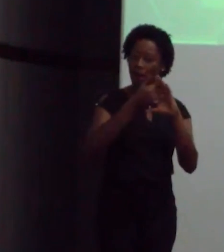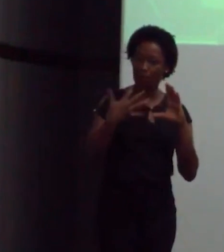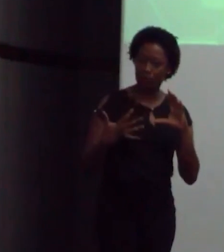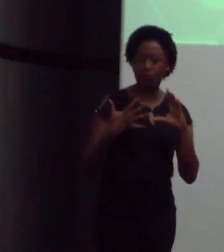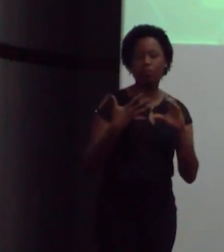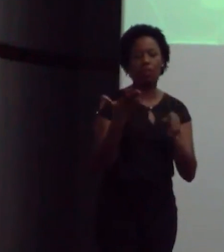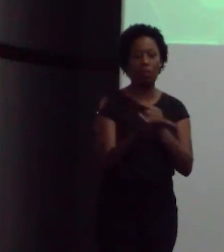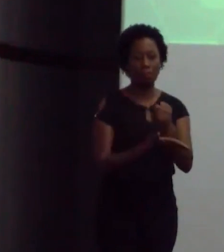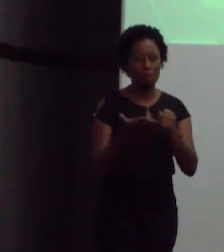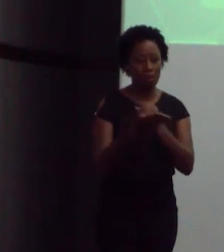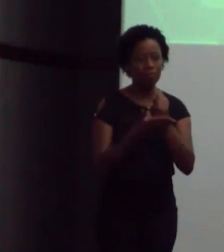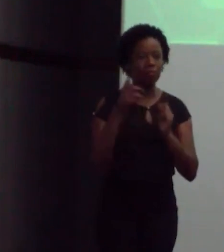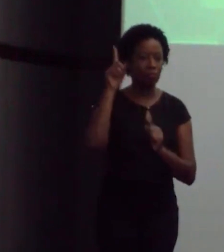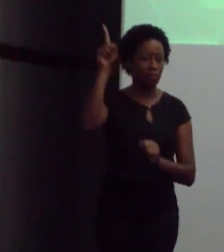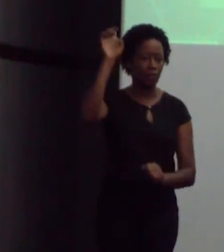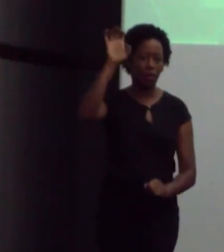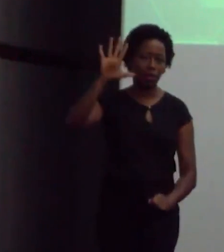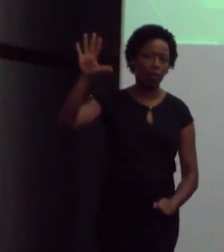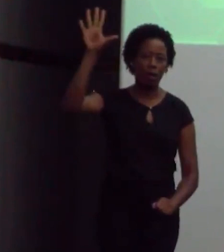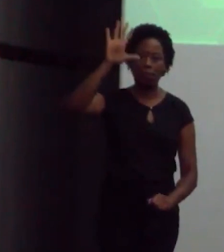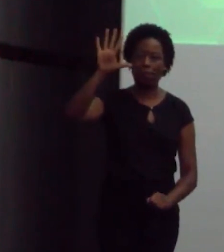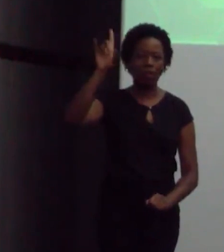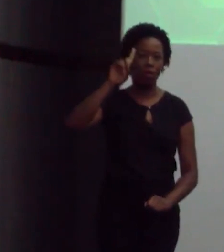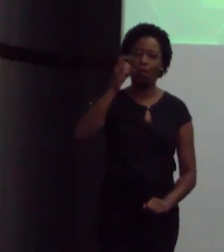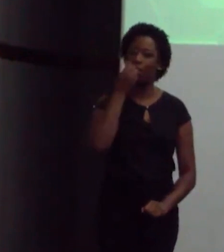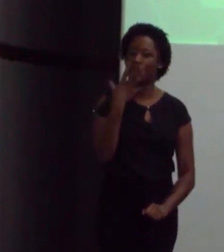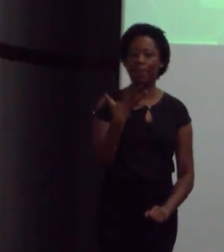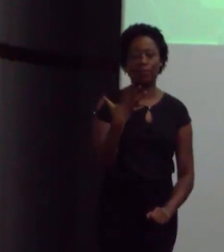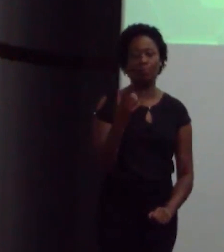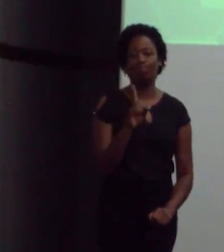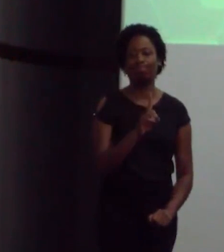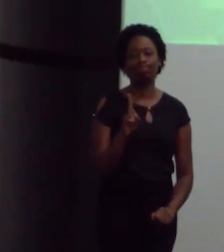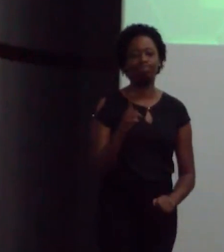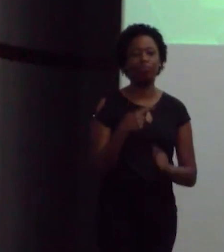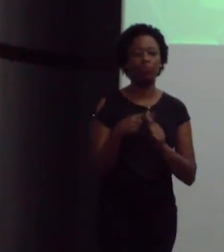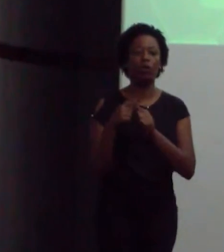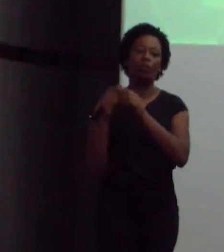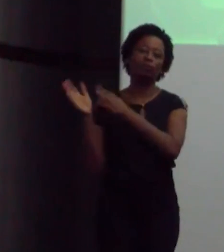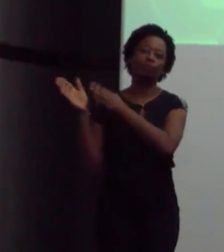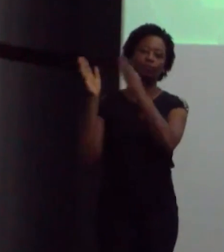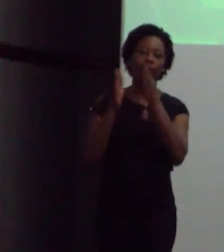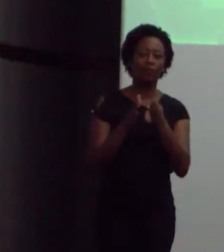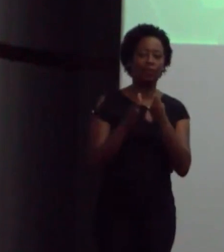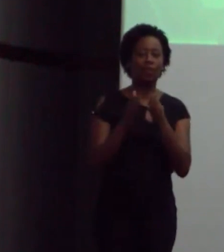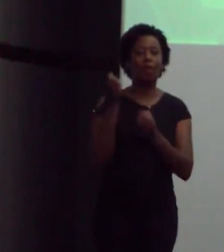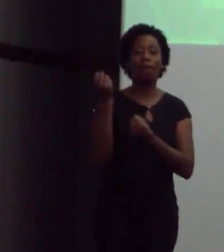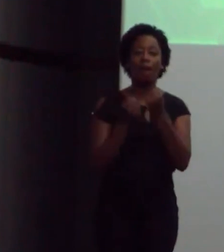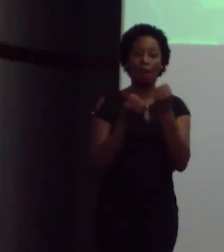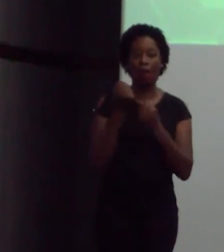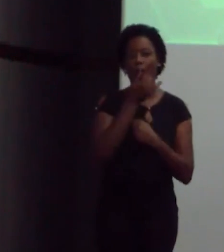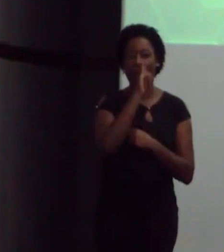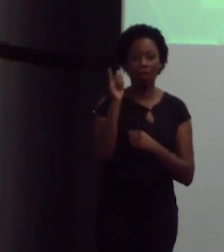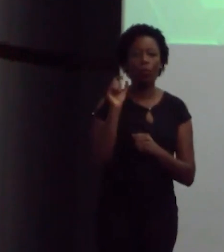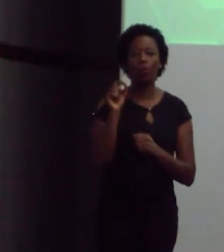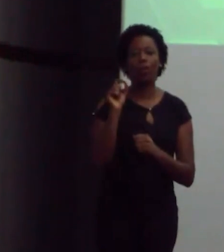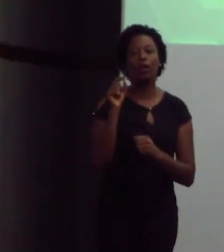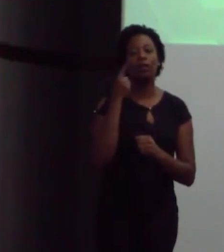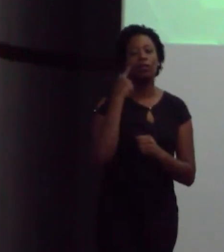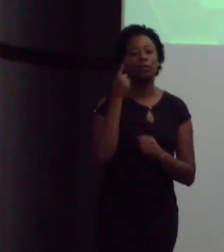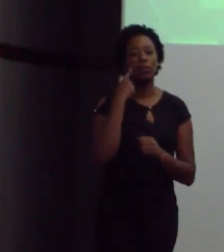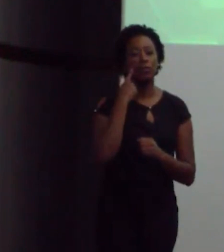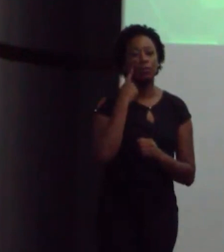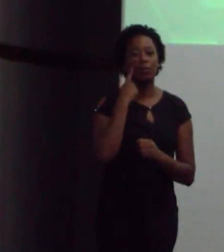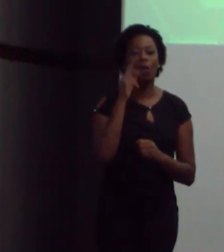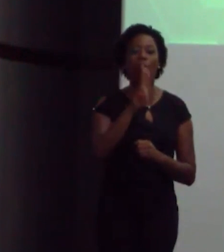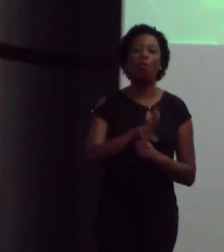elétrica europeia, que não é boa, eles foram para o carro elétrico. a solução que se deu para tentar ter eficiência,